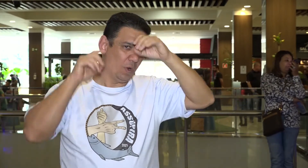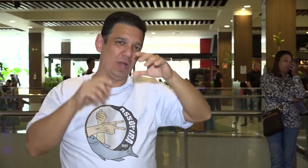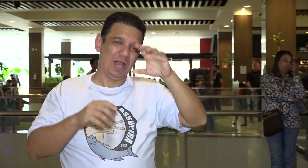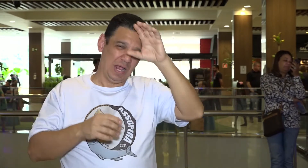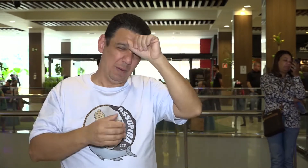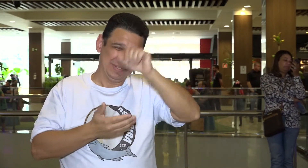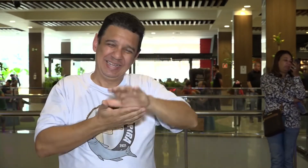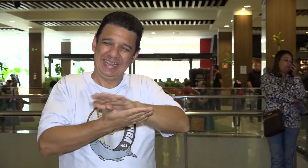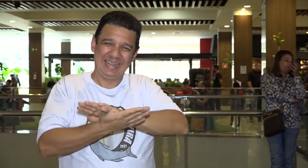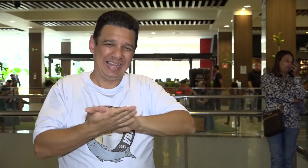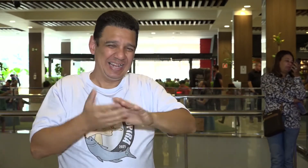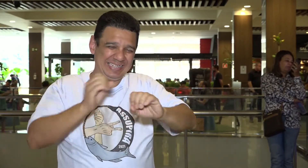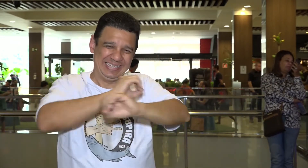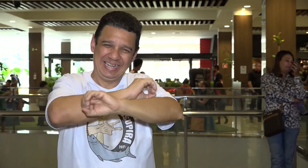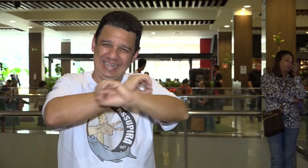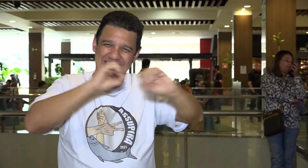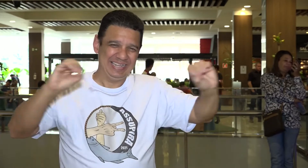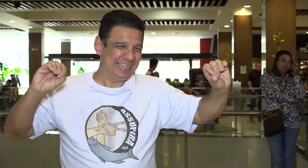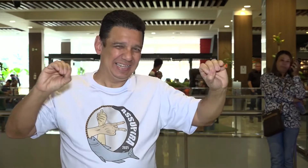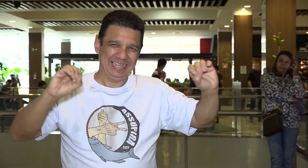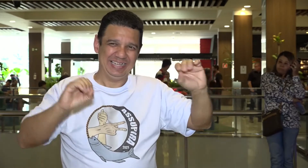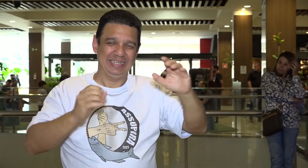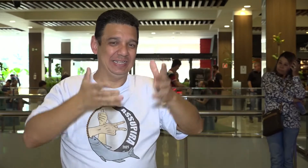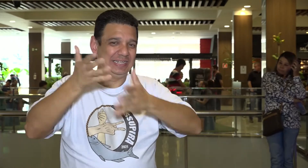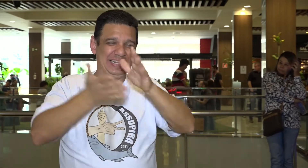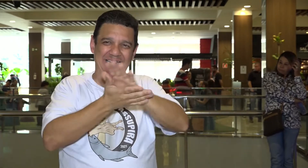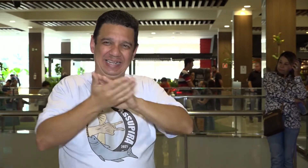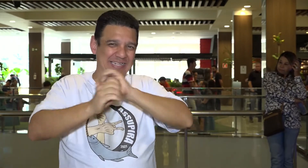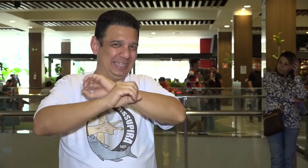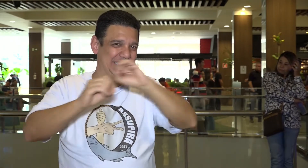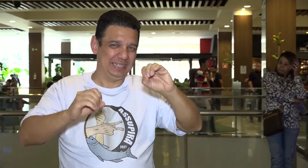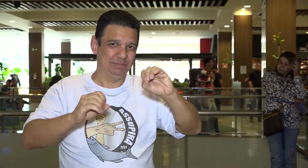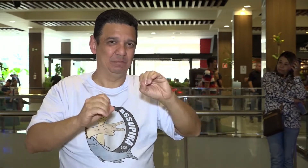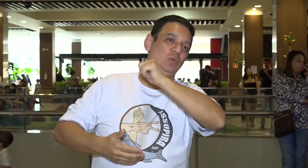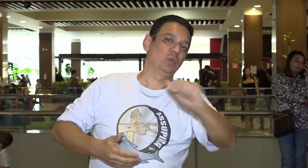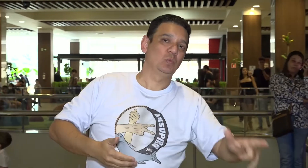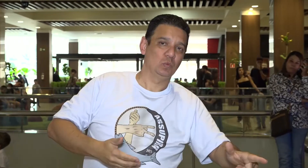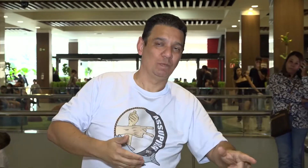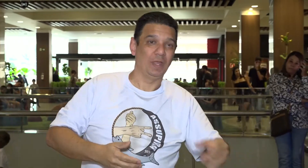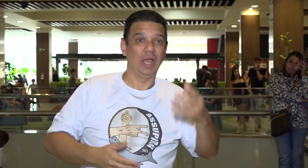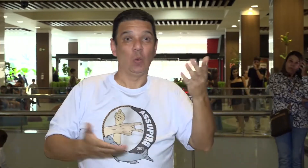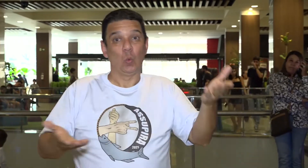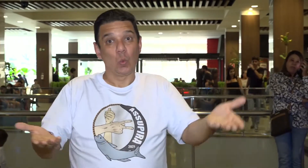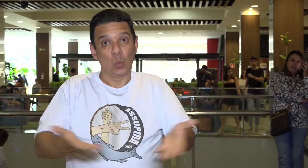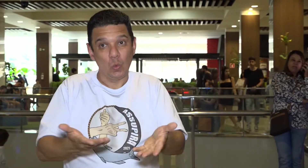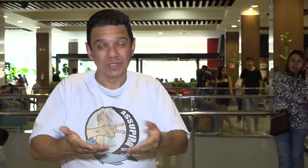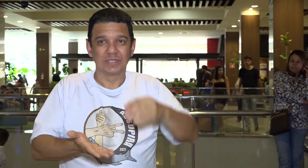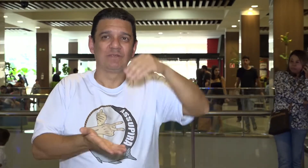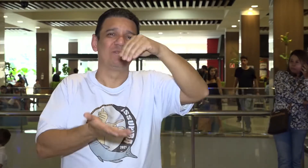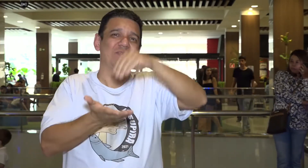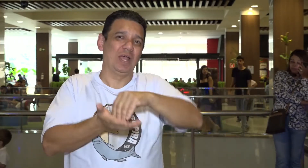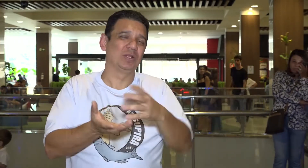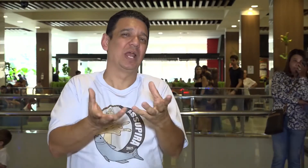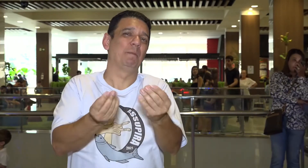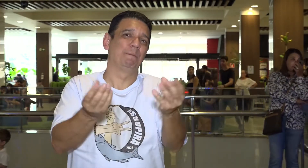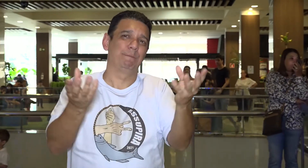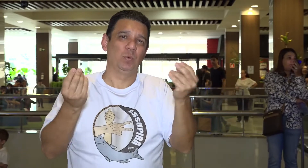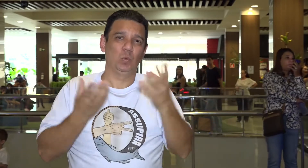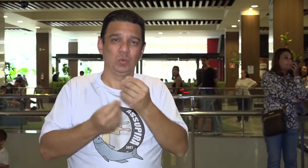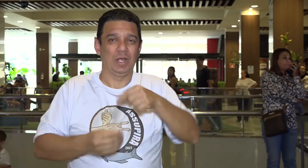conseguia ouvir nada, não entendi absolutamente nada do que ela falava. Então, para o surdo, é muito importante que tenha a língua de sinais para